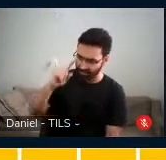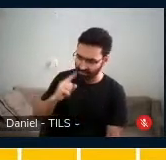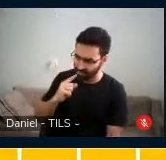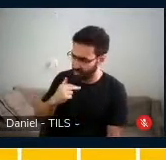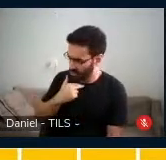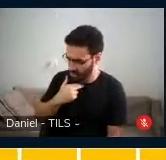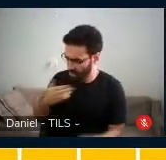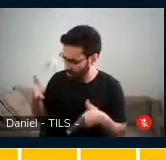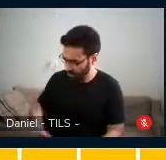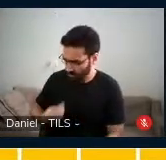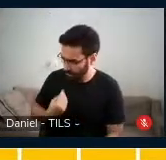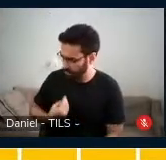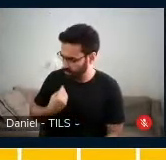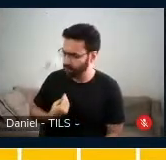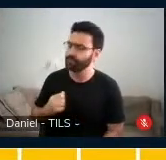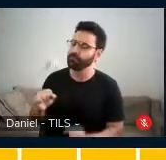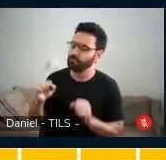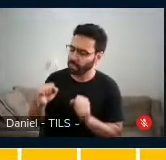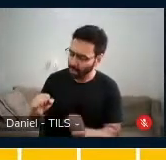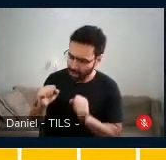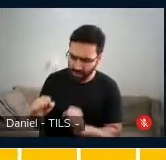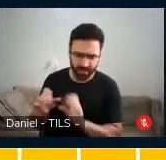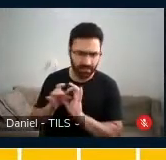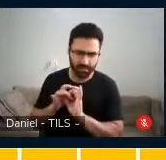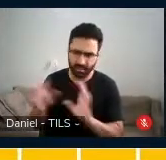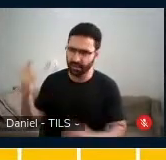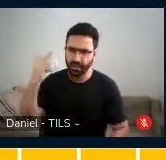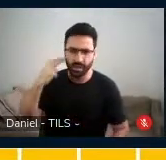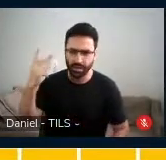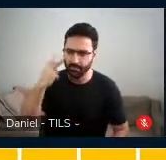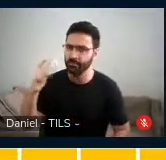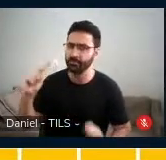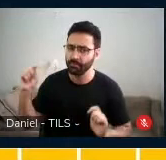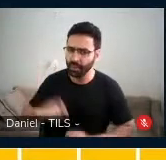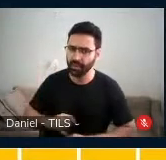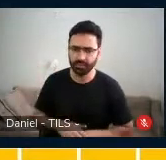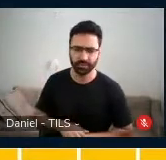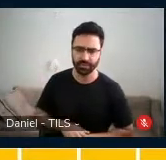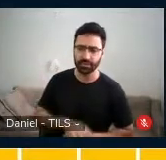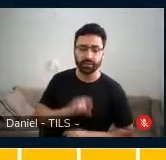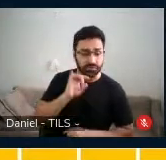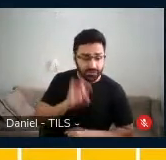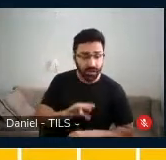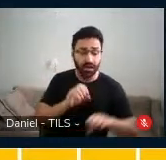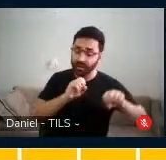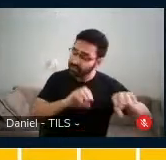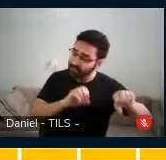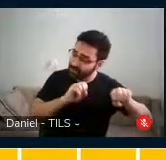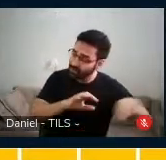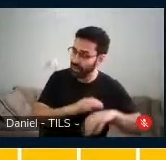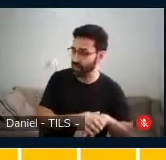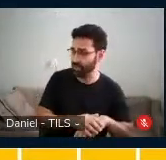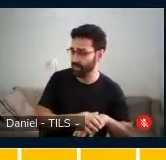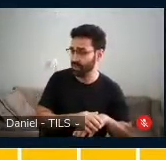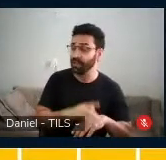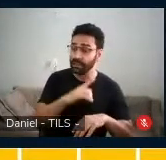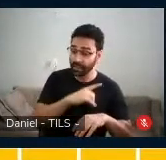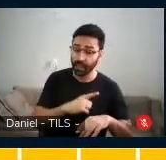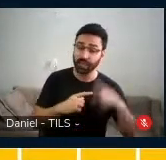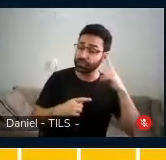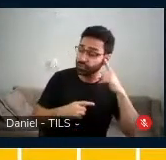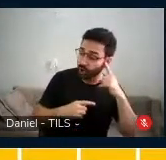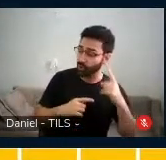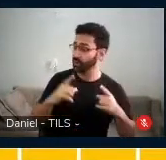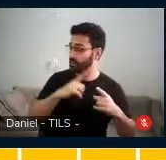participar desse universo, a gente fala, olha, é assim a atividade, envolve som, você tem interesse? E ela falando que